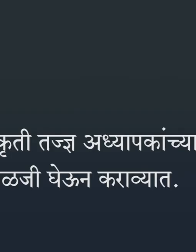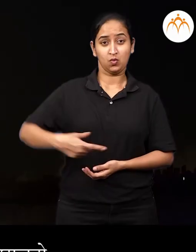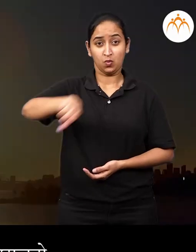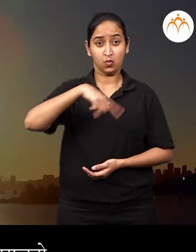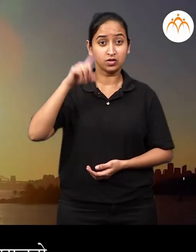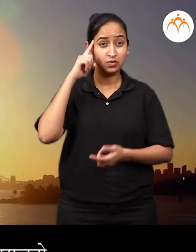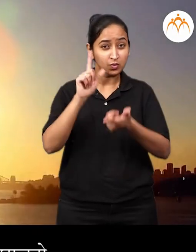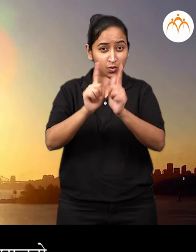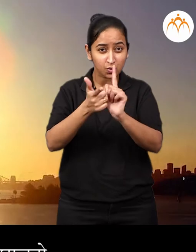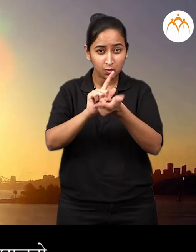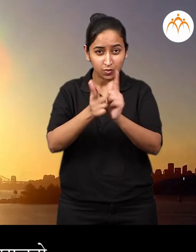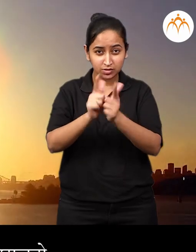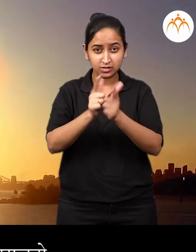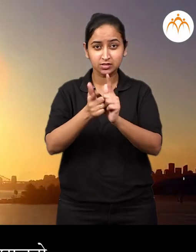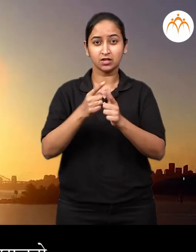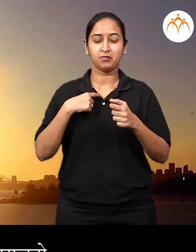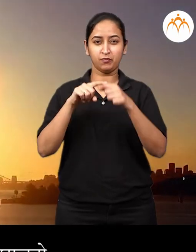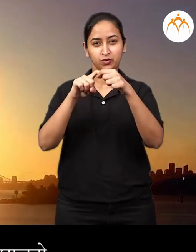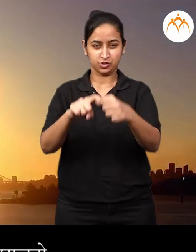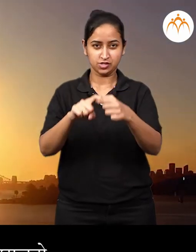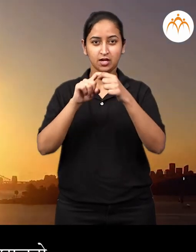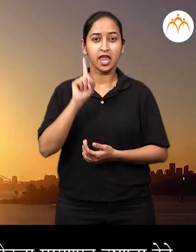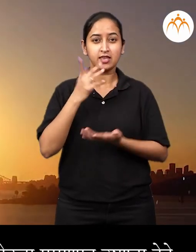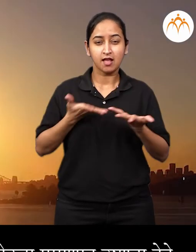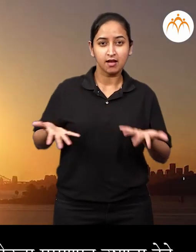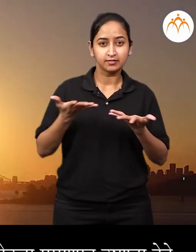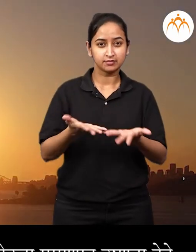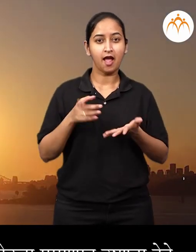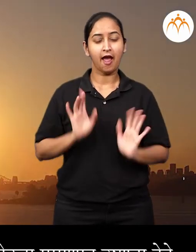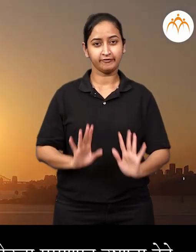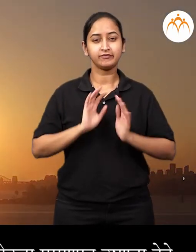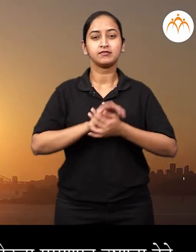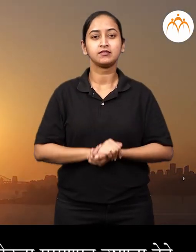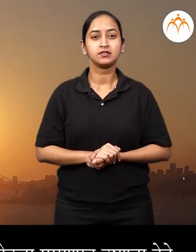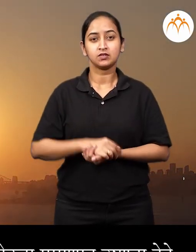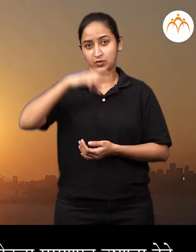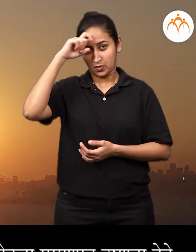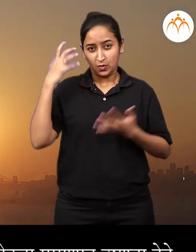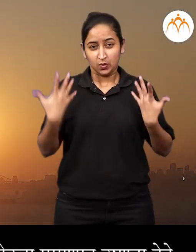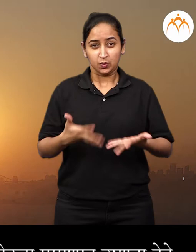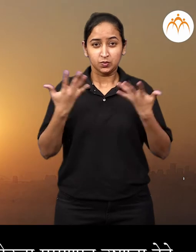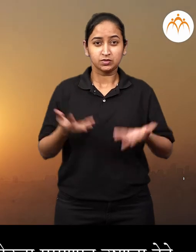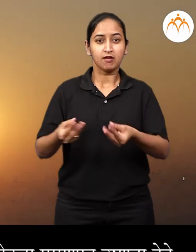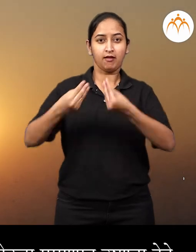तुम्हाला एक कोड़ घलतो, एक वस्तु है जे आपलेला खूब मोठया प्रमानत उष्णता देते